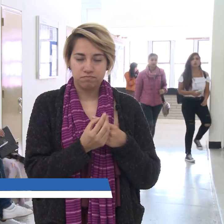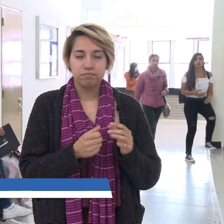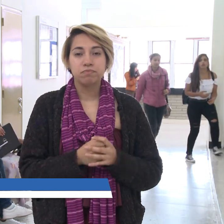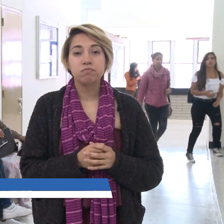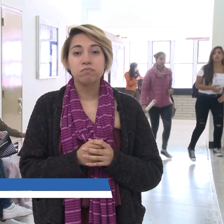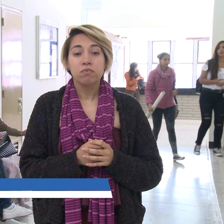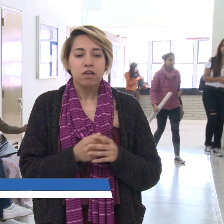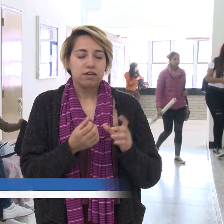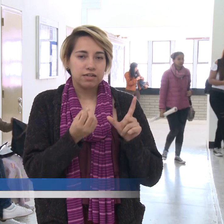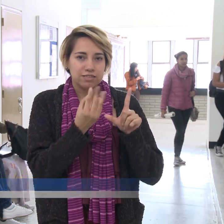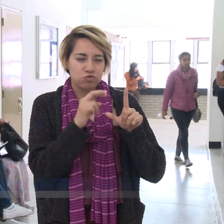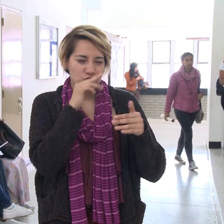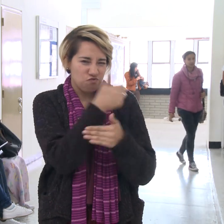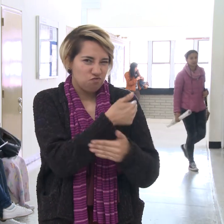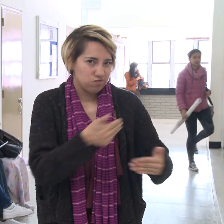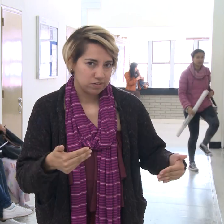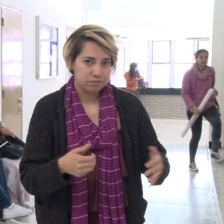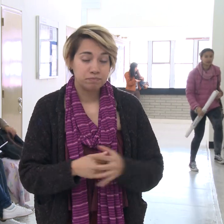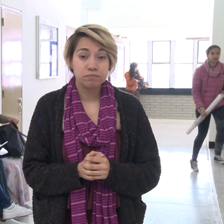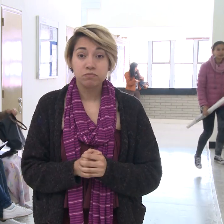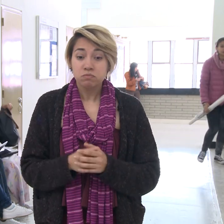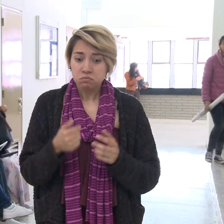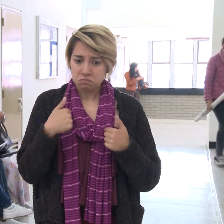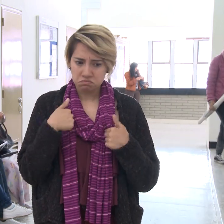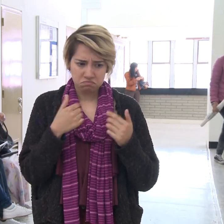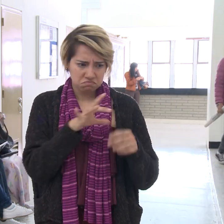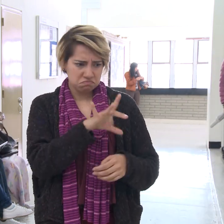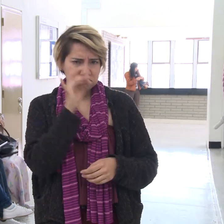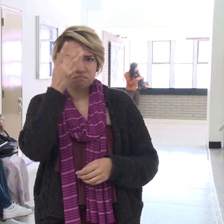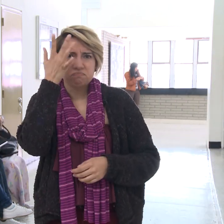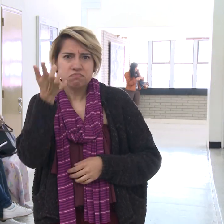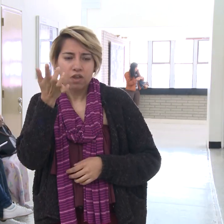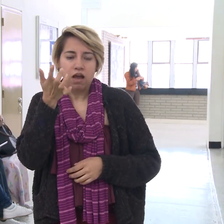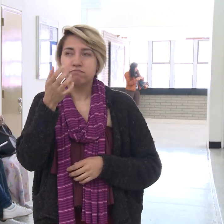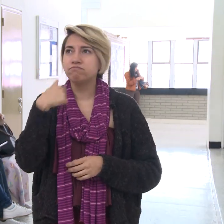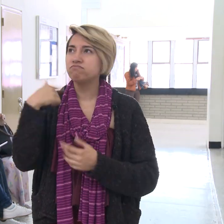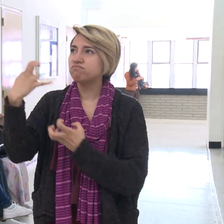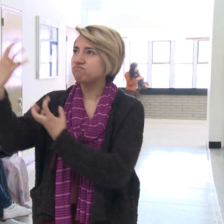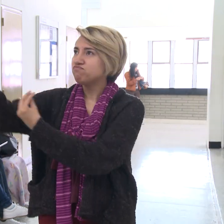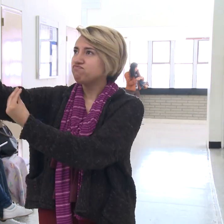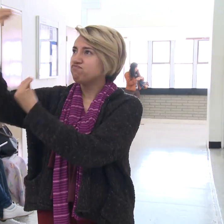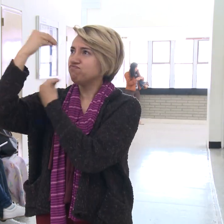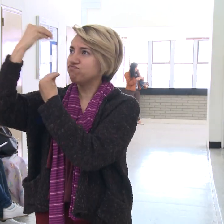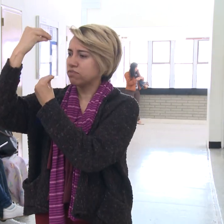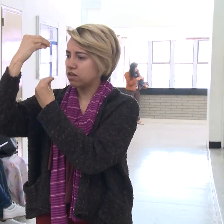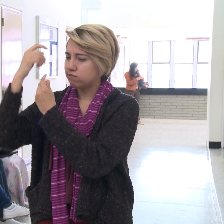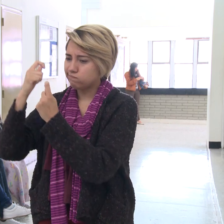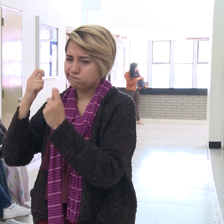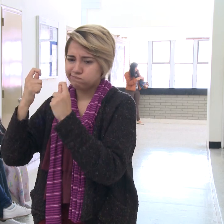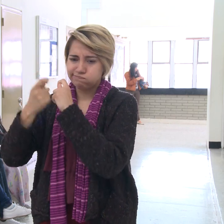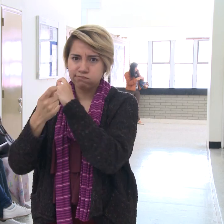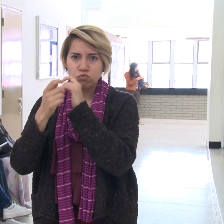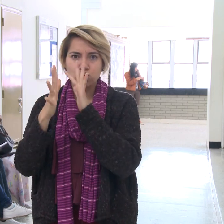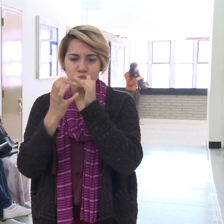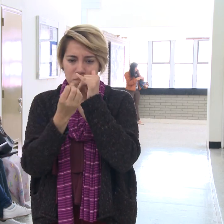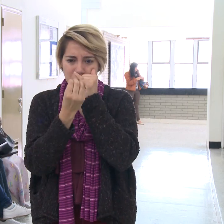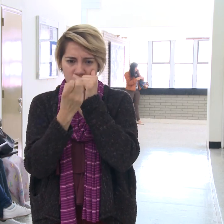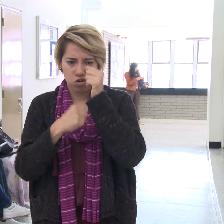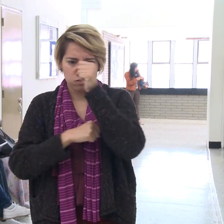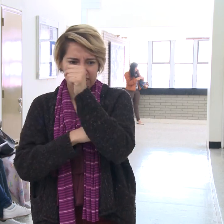la Universidad Pedagógica de la Licenciatura en Educación Infantil. Escogí este programa debido a la formación y a la capacitación en